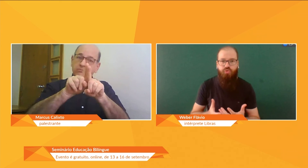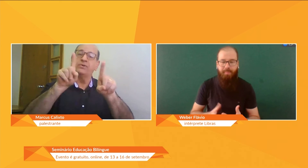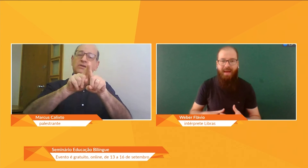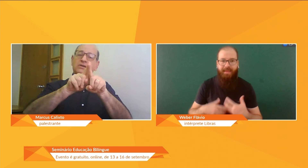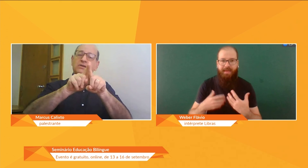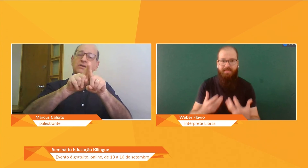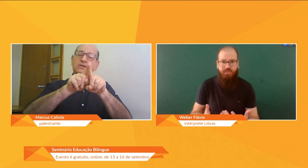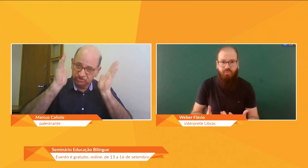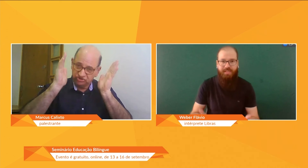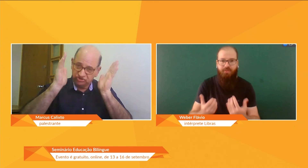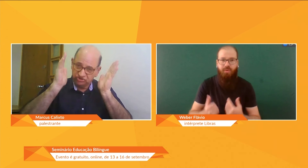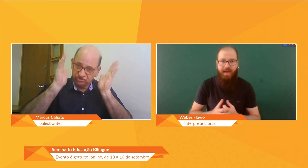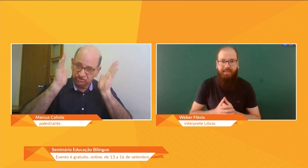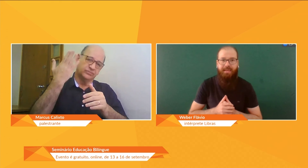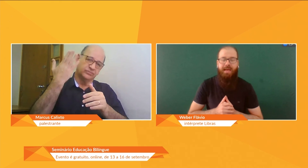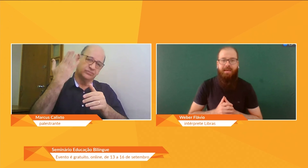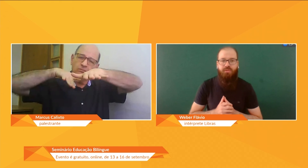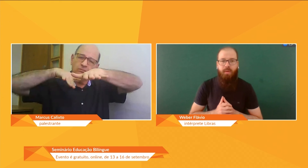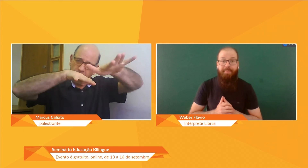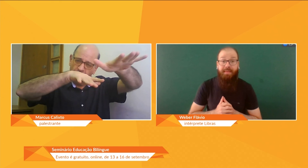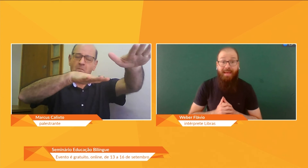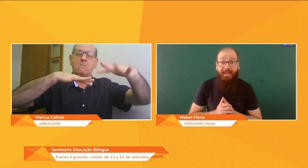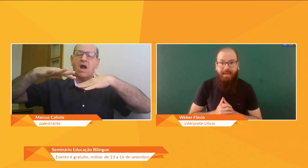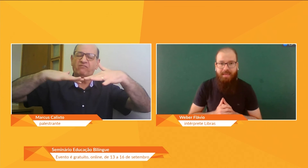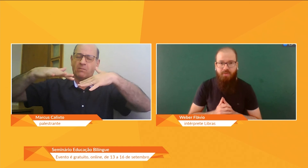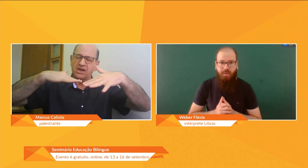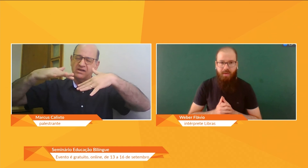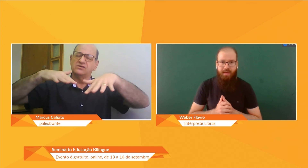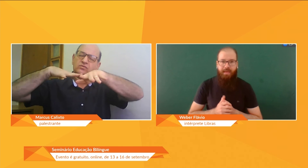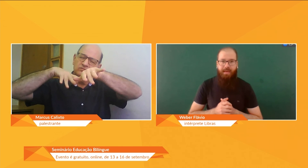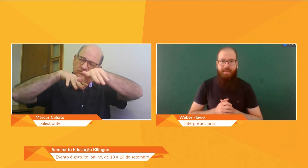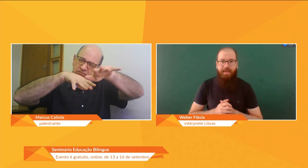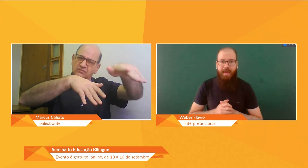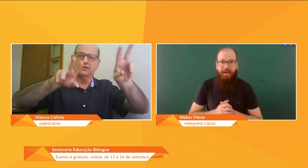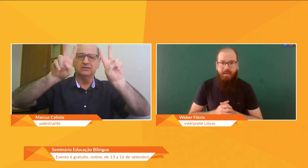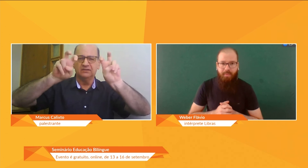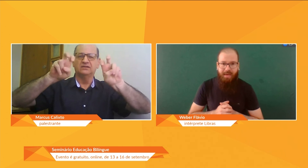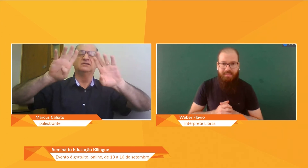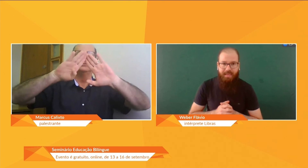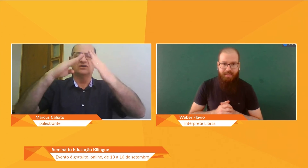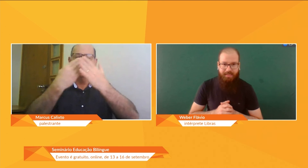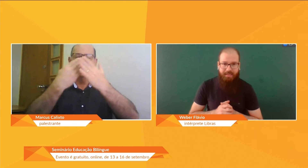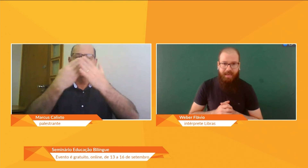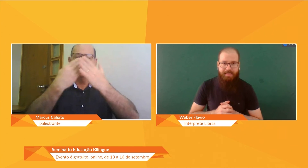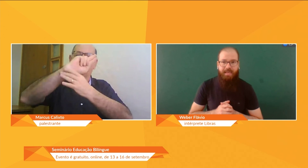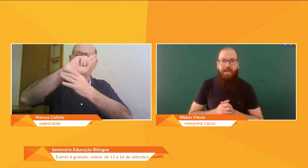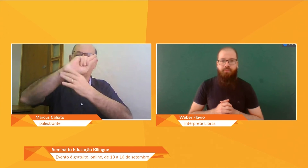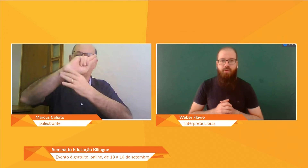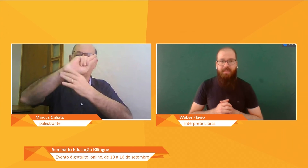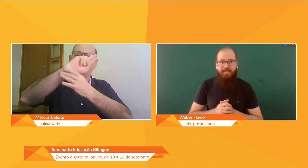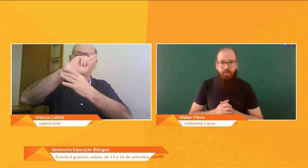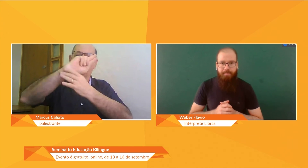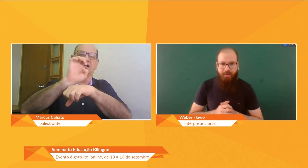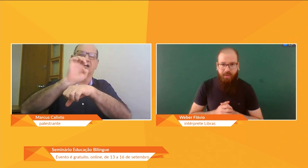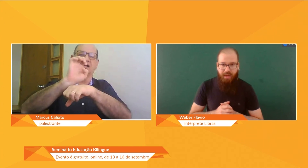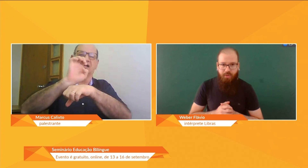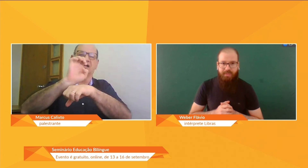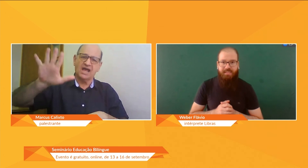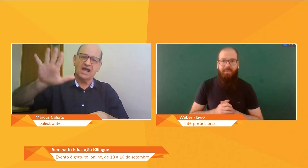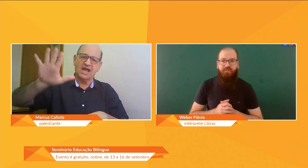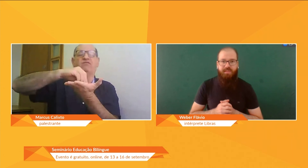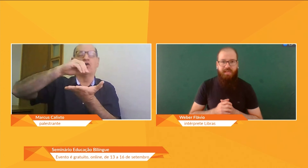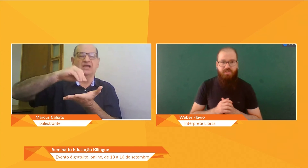para os surdos, para crianças surdos, ser educada na sua primeira língua, que é a língua brasileira de sinais. Vou trazer um